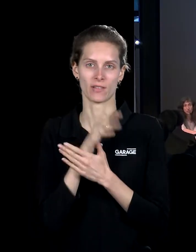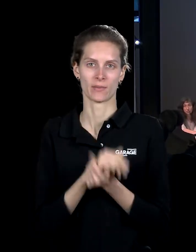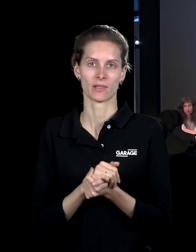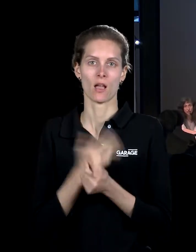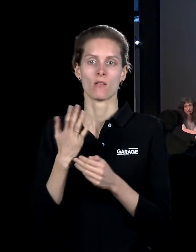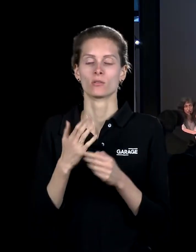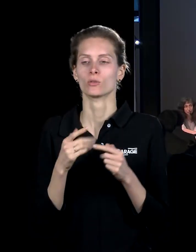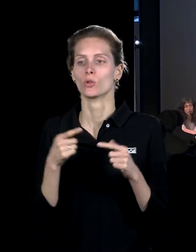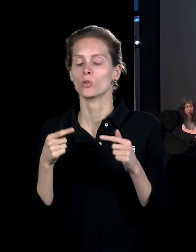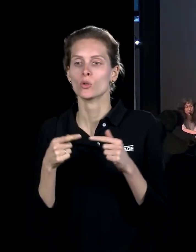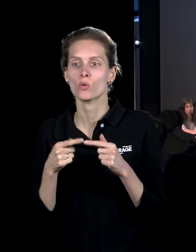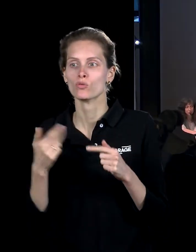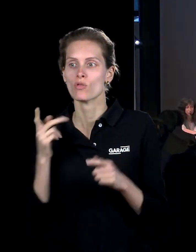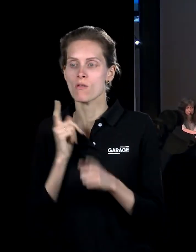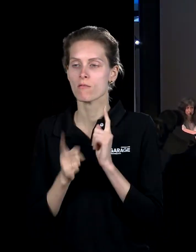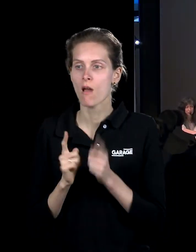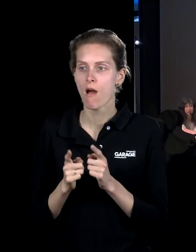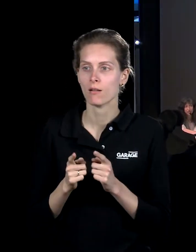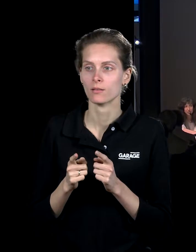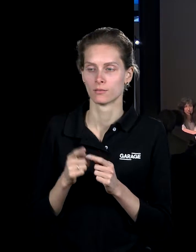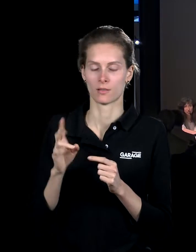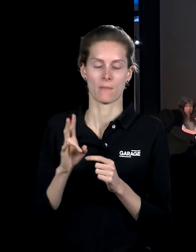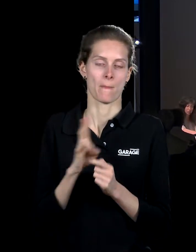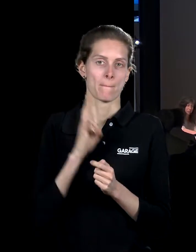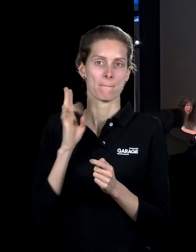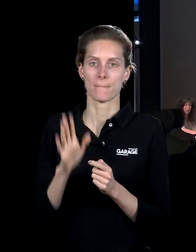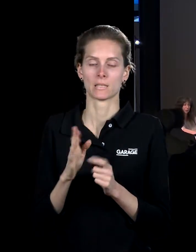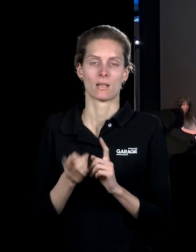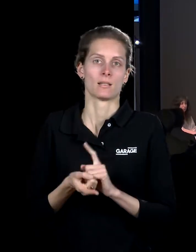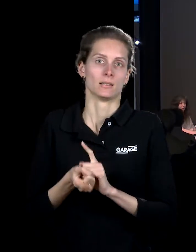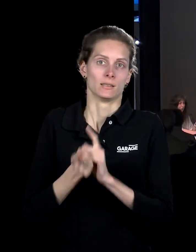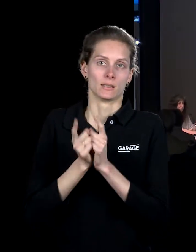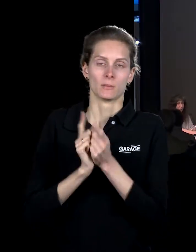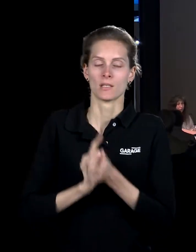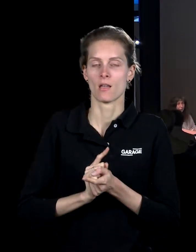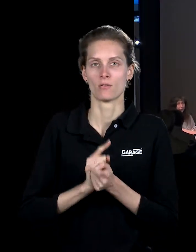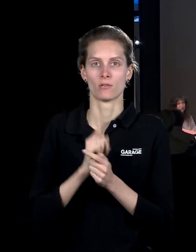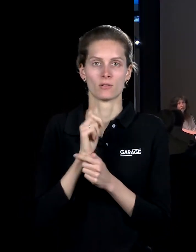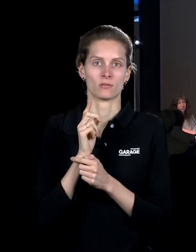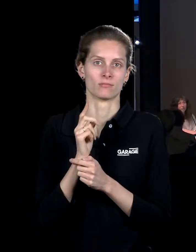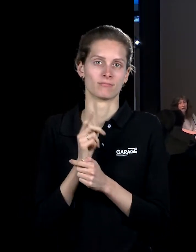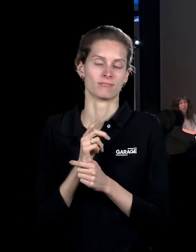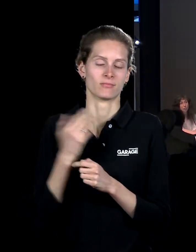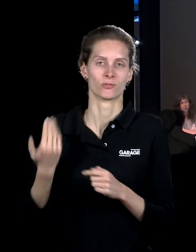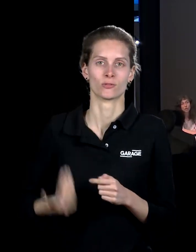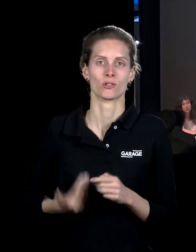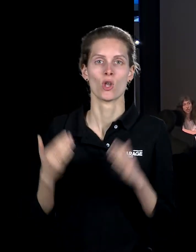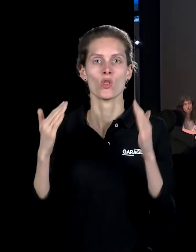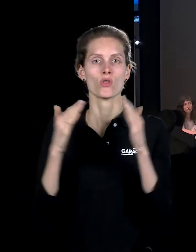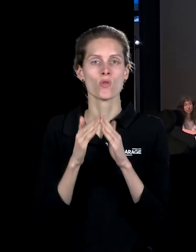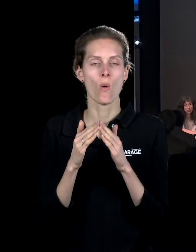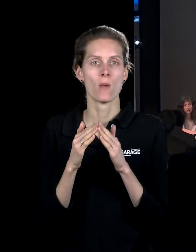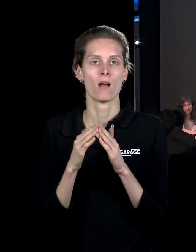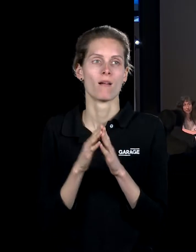какой-то фиксированной реальностью, а является постоянно реальной, как меняющейся биографической реальностью. Дом, который